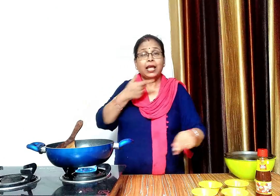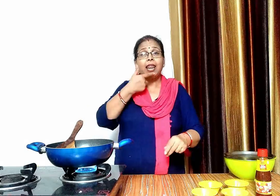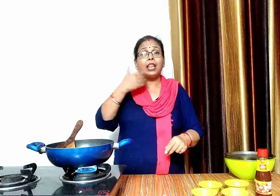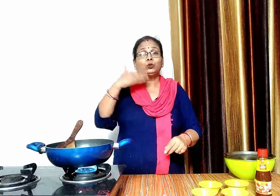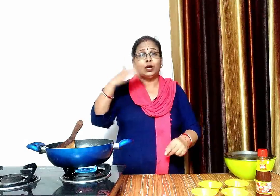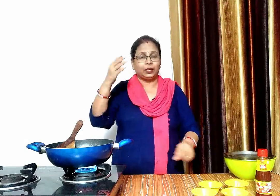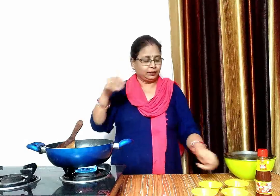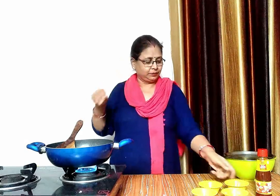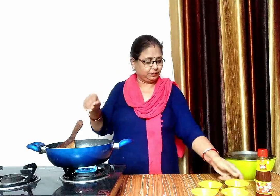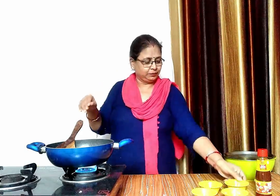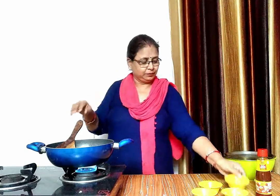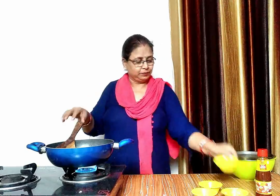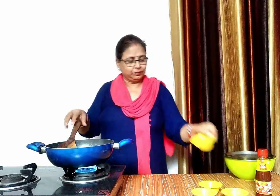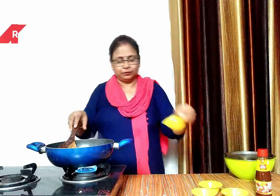एक चमच लालमिर्ष पाउडर